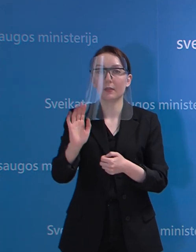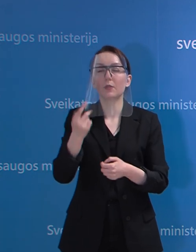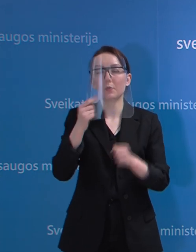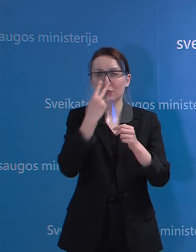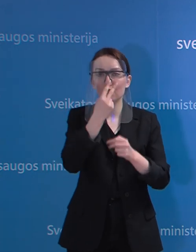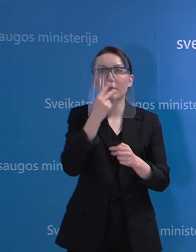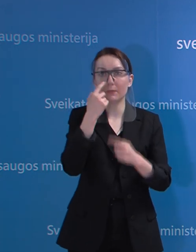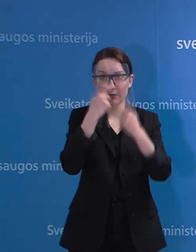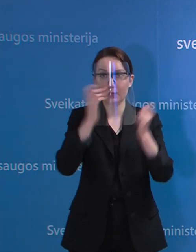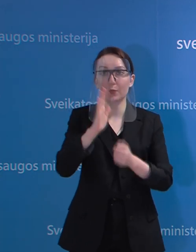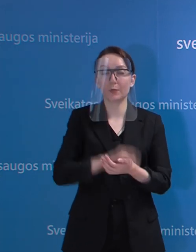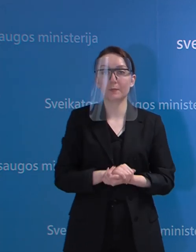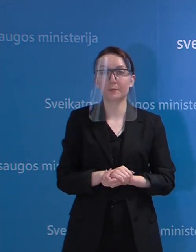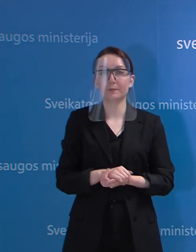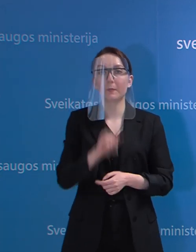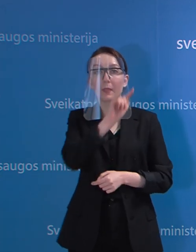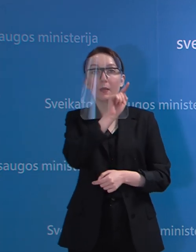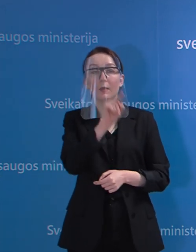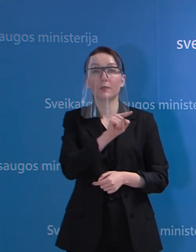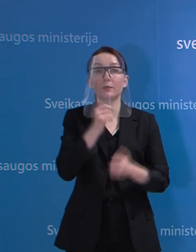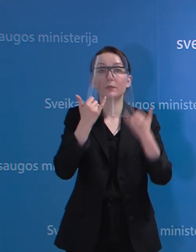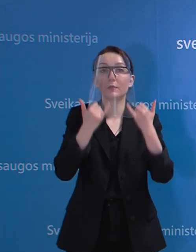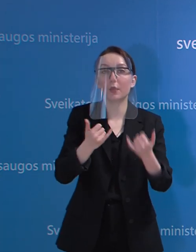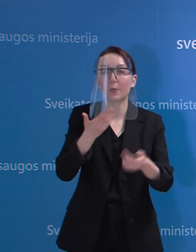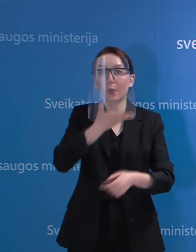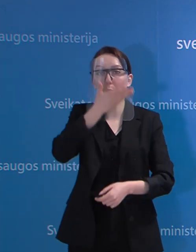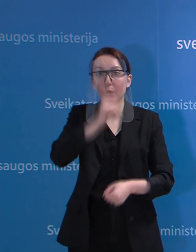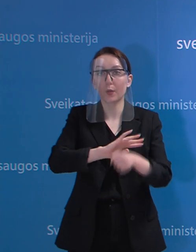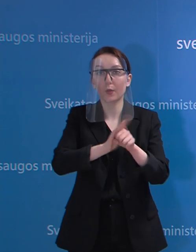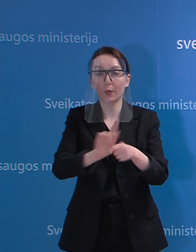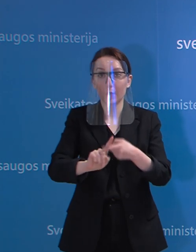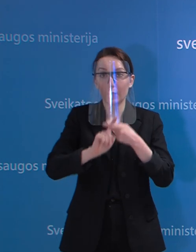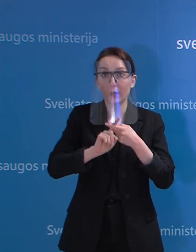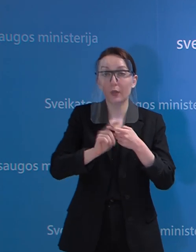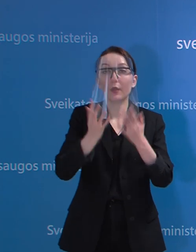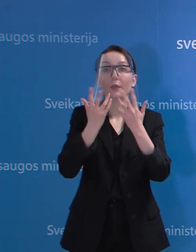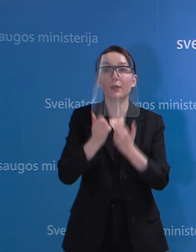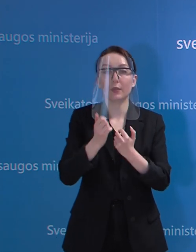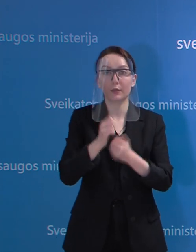paskelbsim. Kiek šiuo metu yra sunkių koronaviruso atveju?